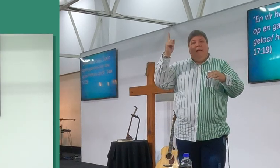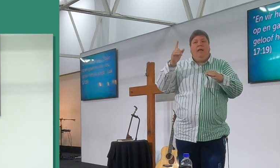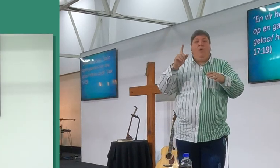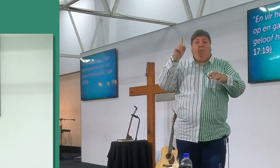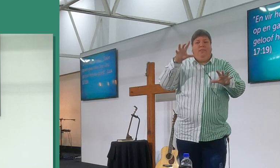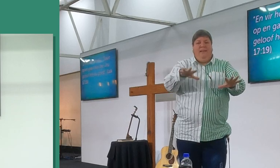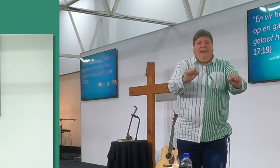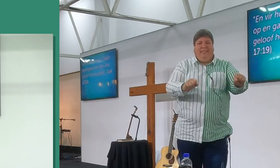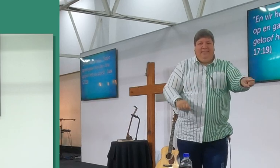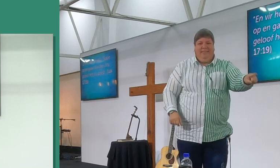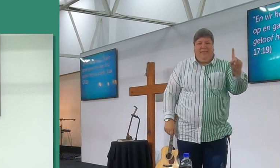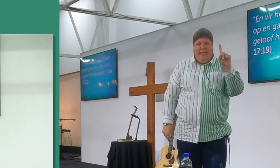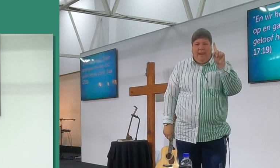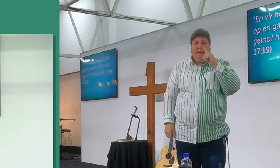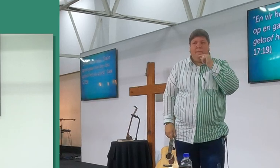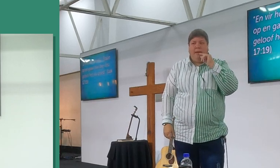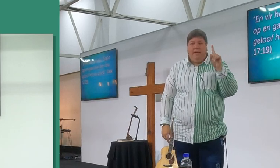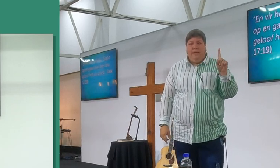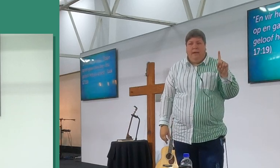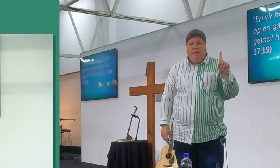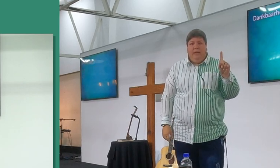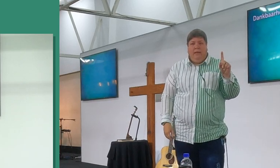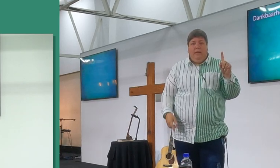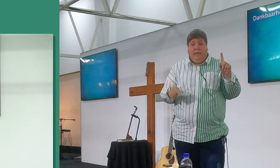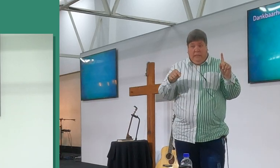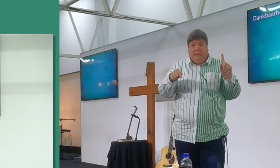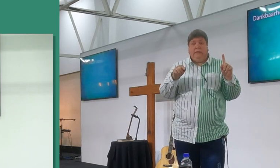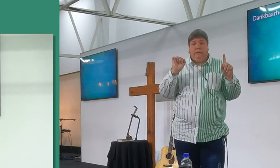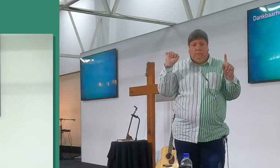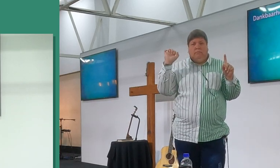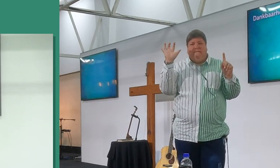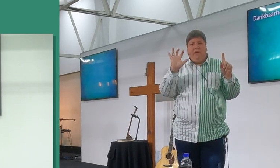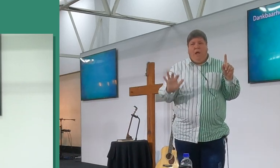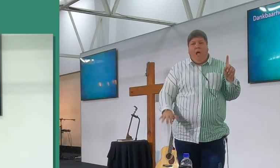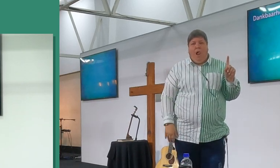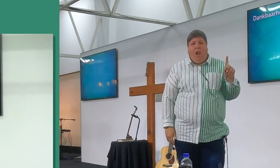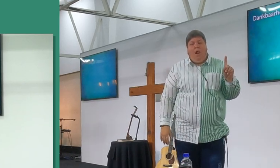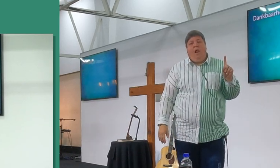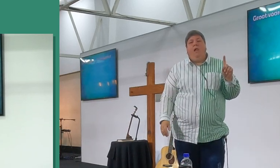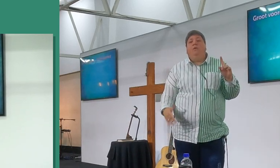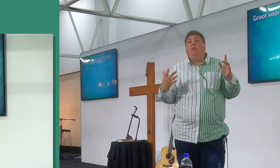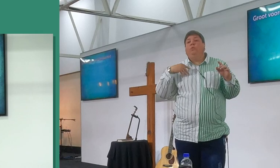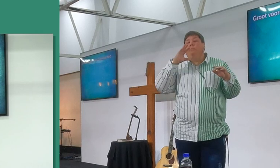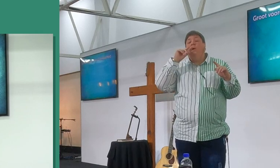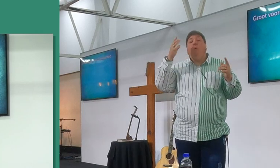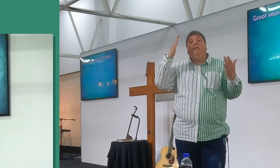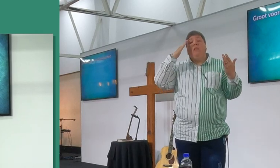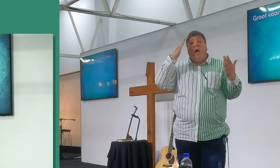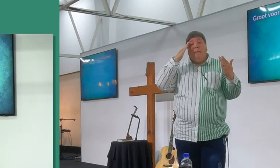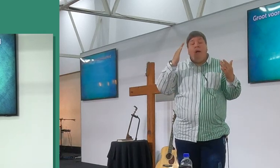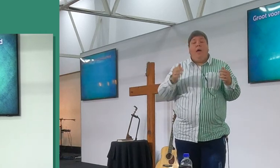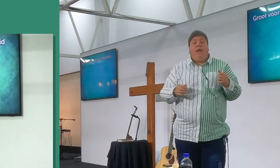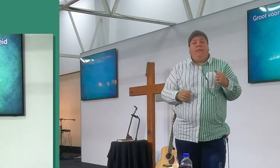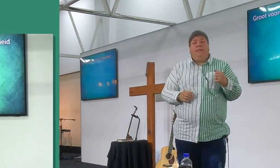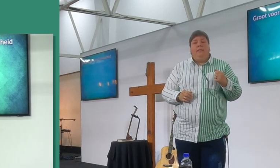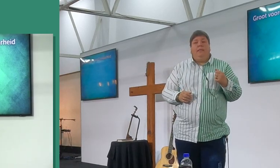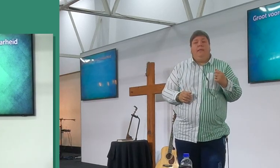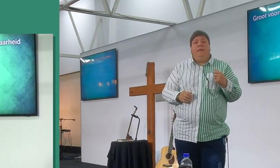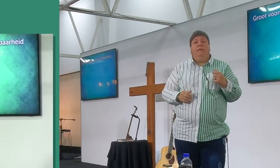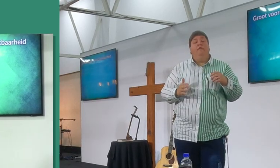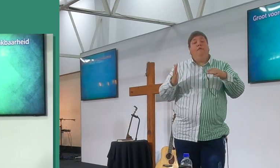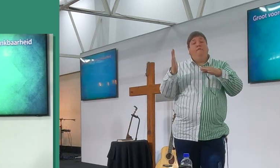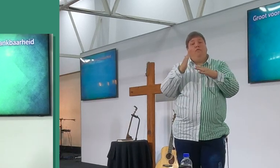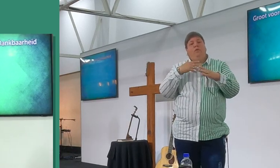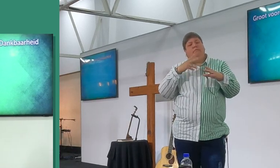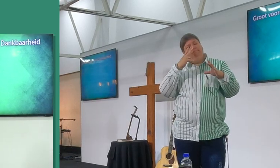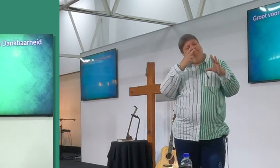redding, en dis die kostbaarheid van hierdie verhaal, so, ons praat vir oogend, oor dankbaarheid, en, ek denk voordat